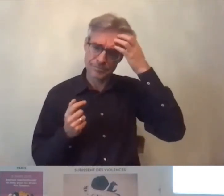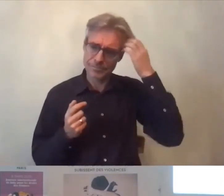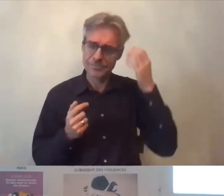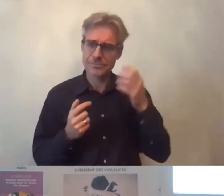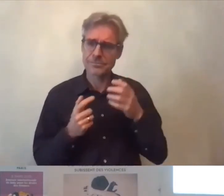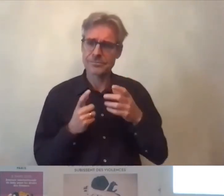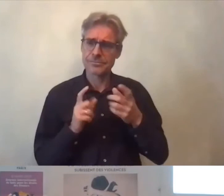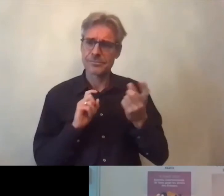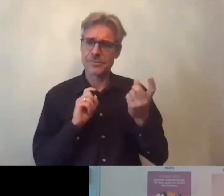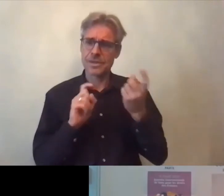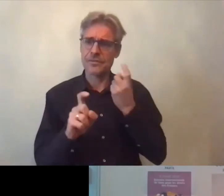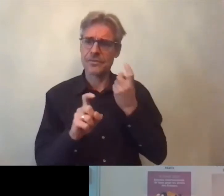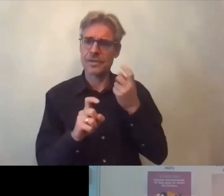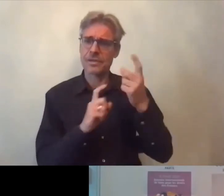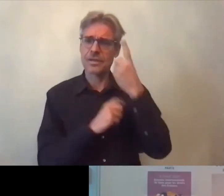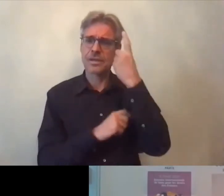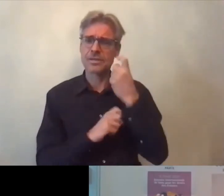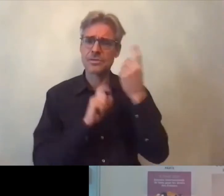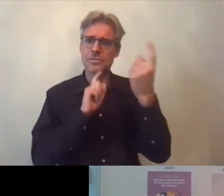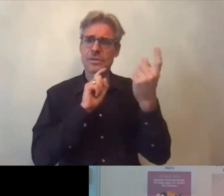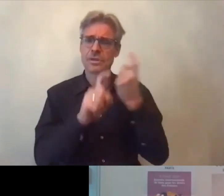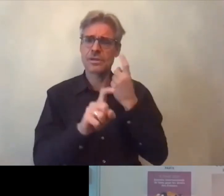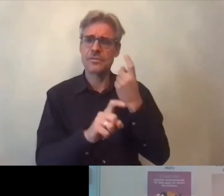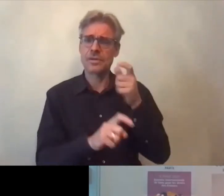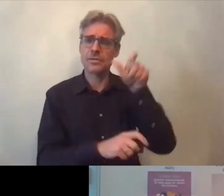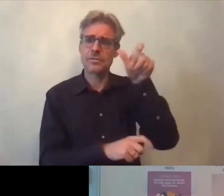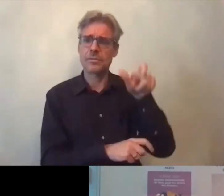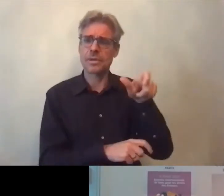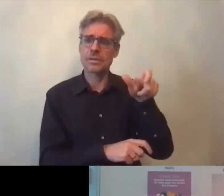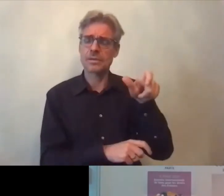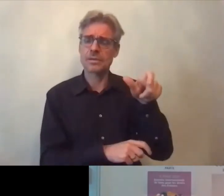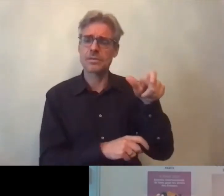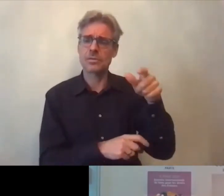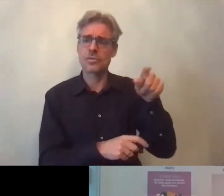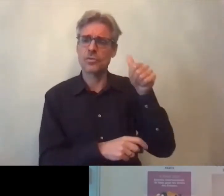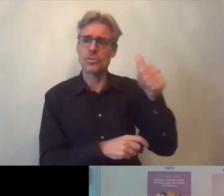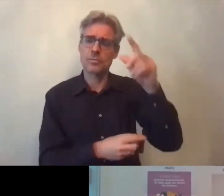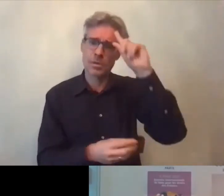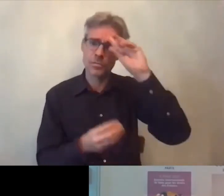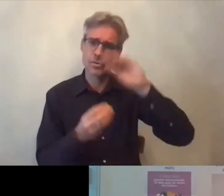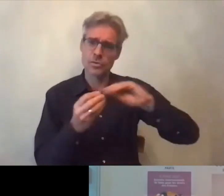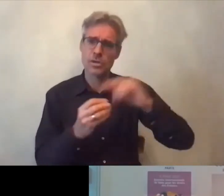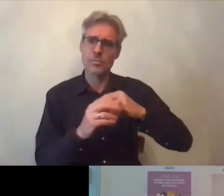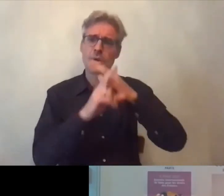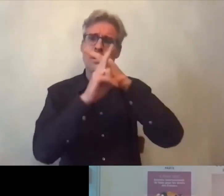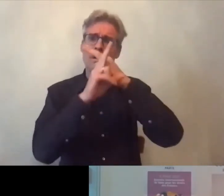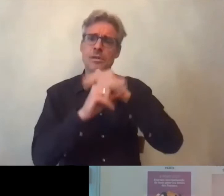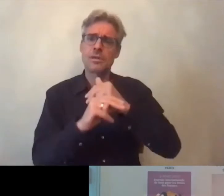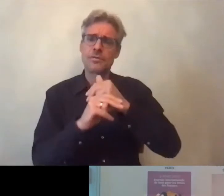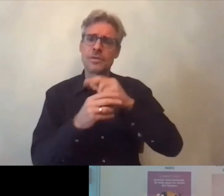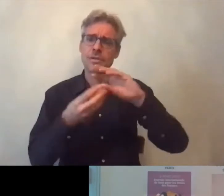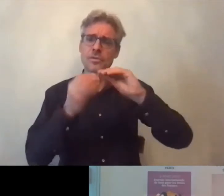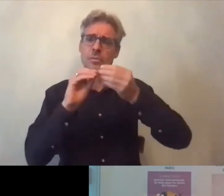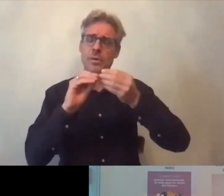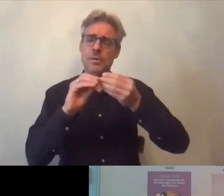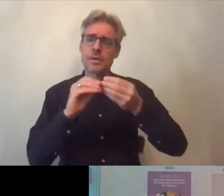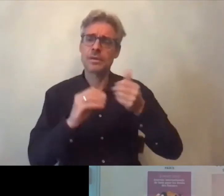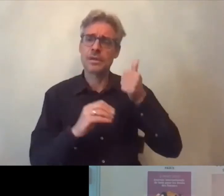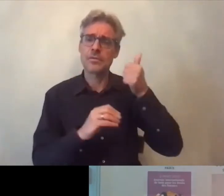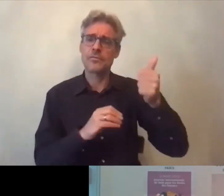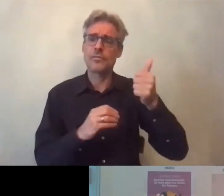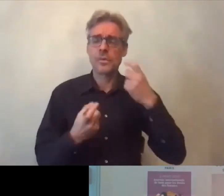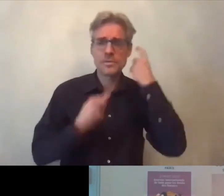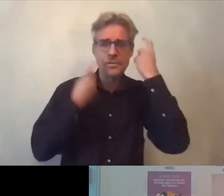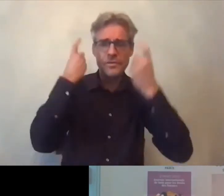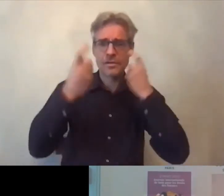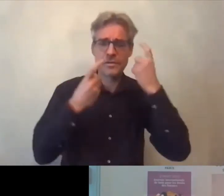par l'un de nos spectateurs qui s'interroge sur la définition de la problématique est-ce que vous vous avez participé à la